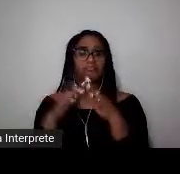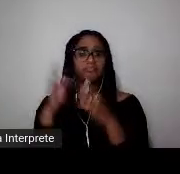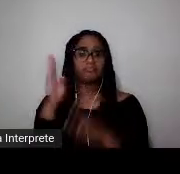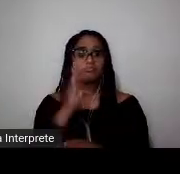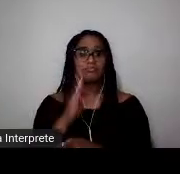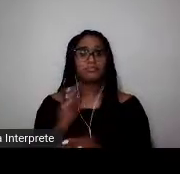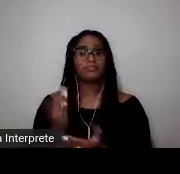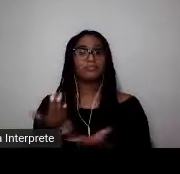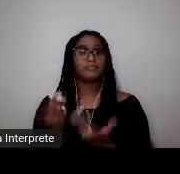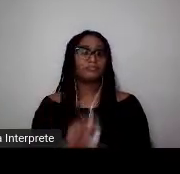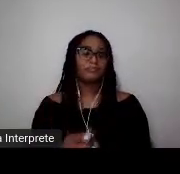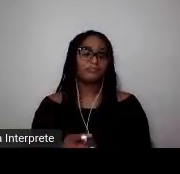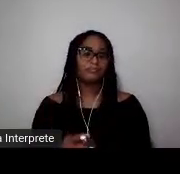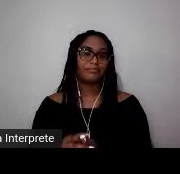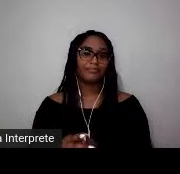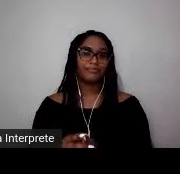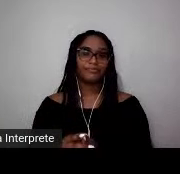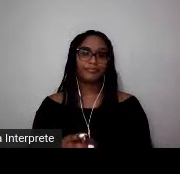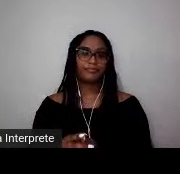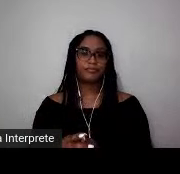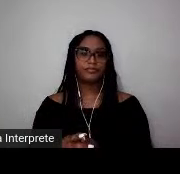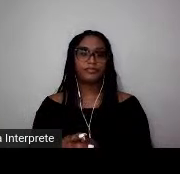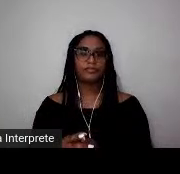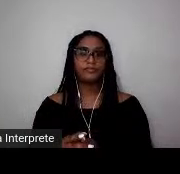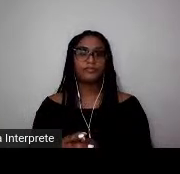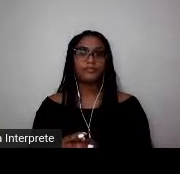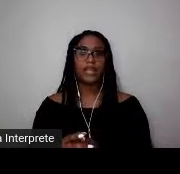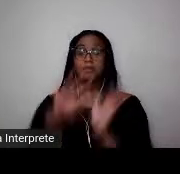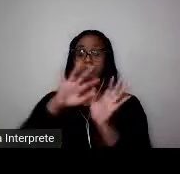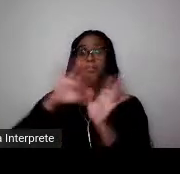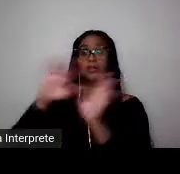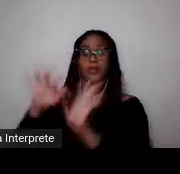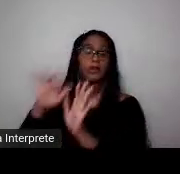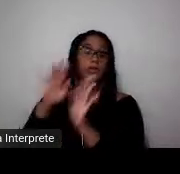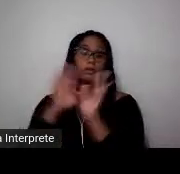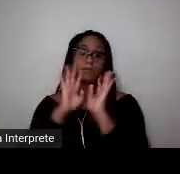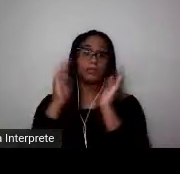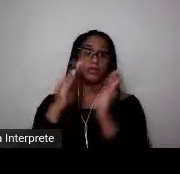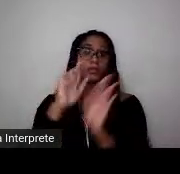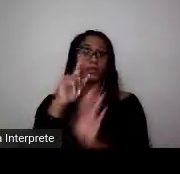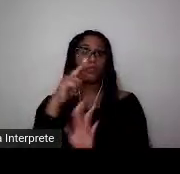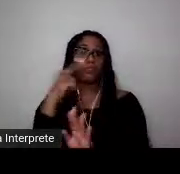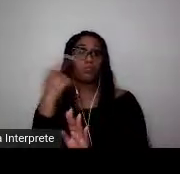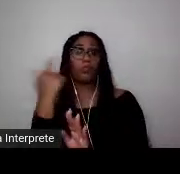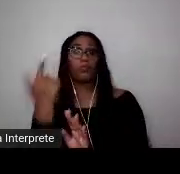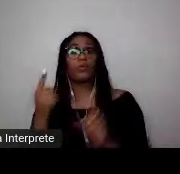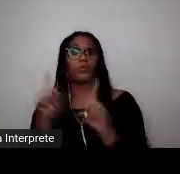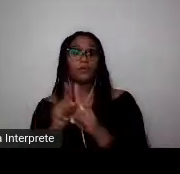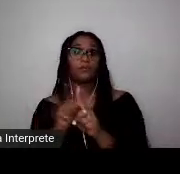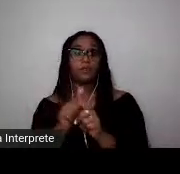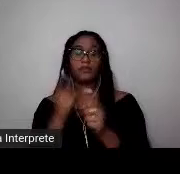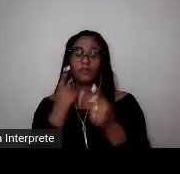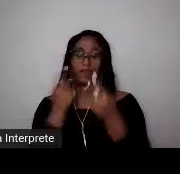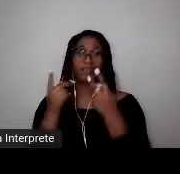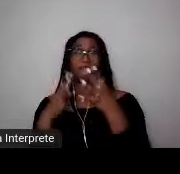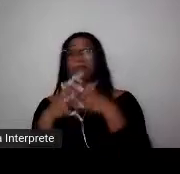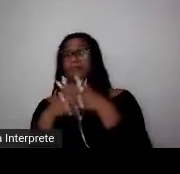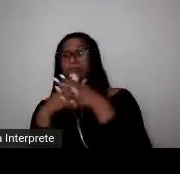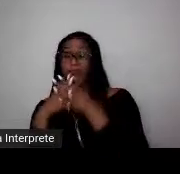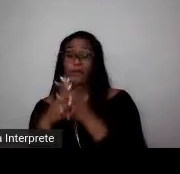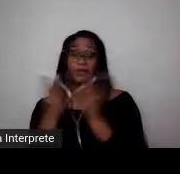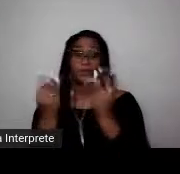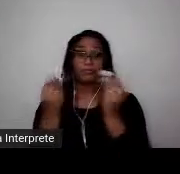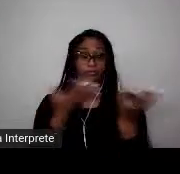eu estou trazendo aqui, a gente entra em outro espaço, em outra seara, que dá muito nó nas cabeças das